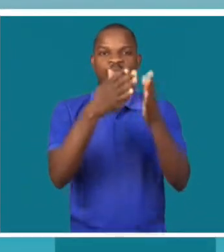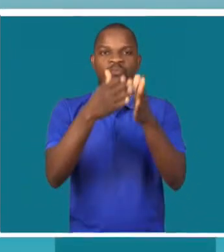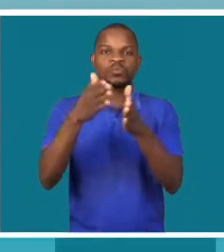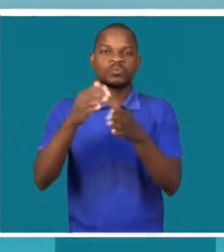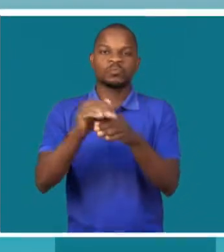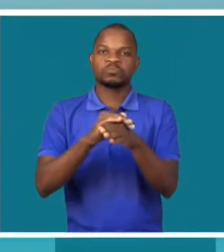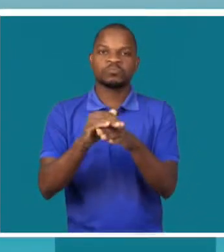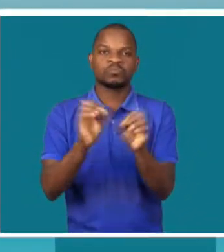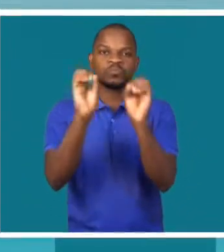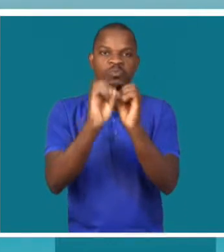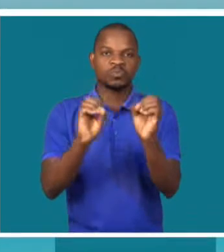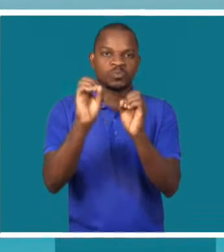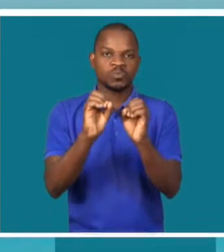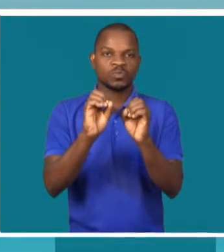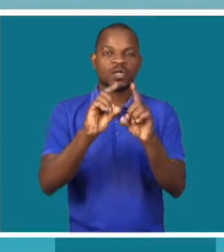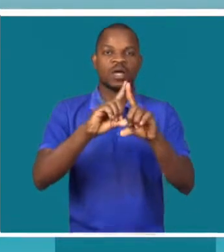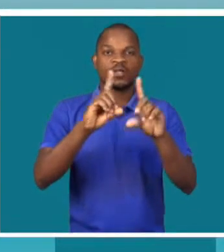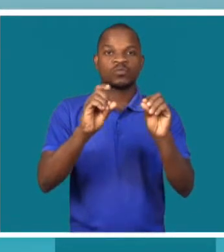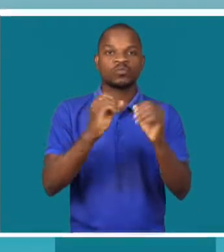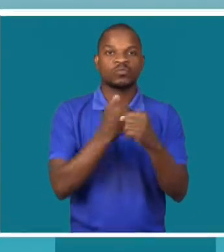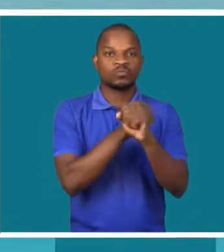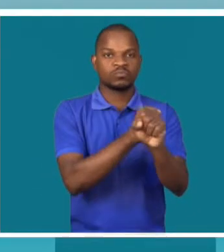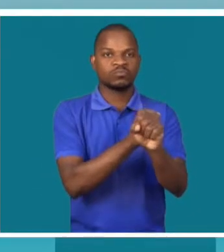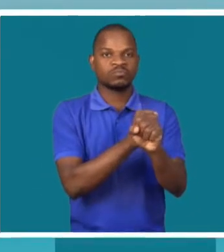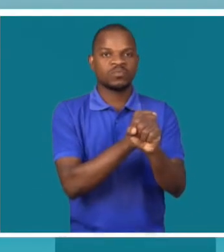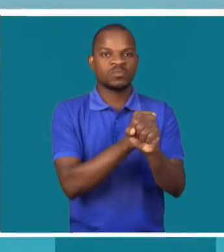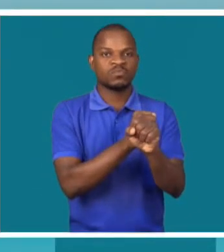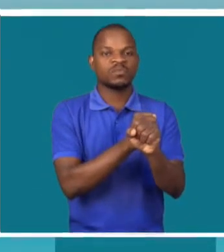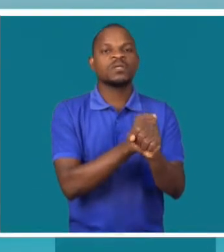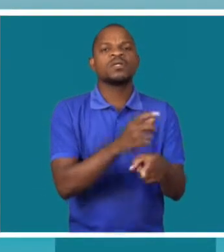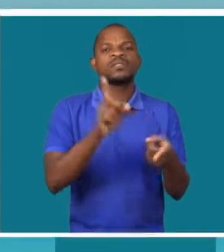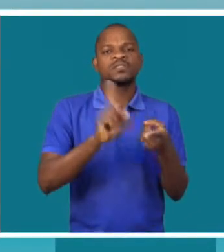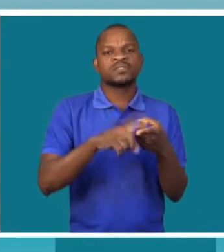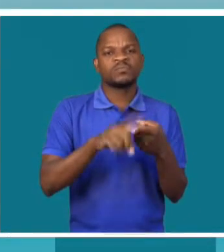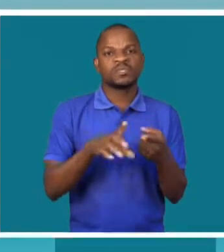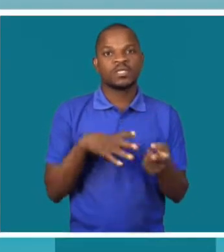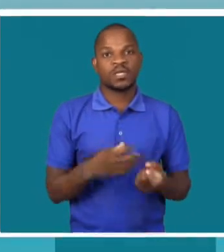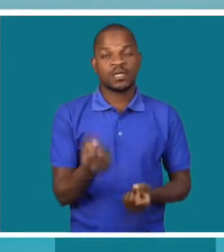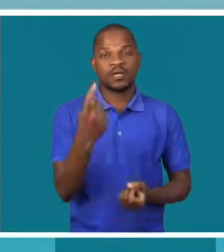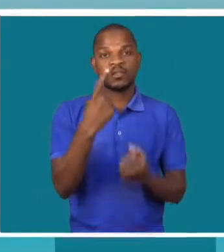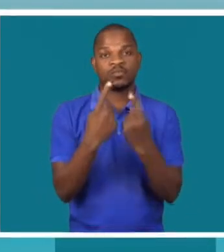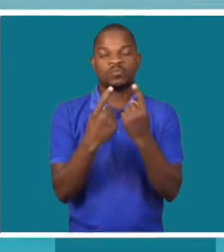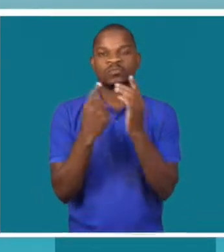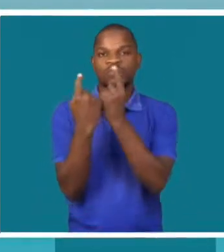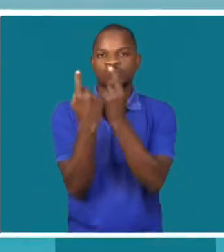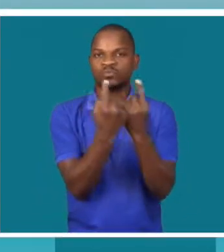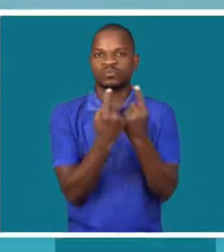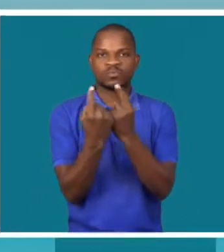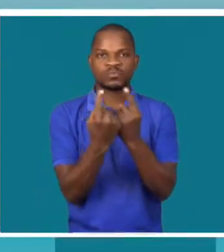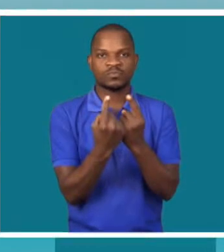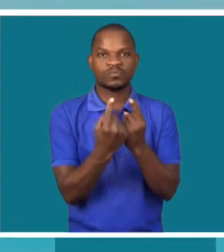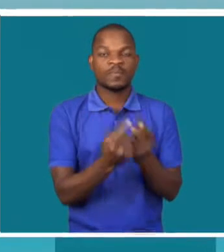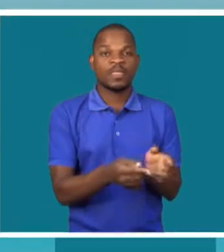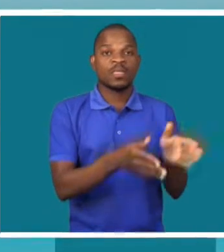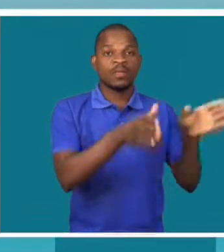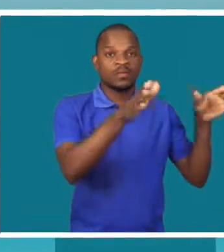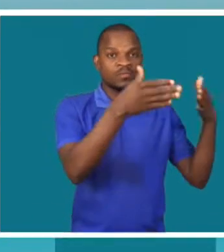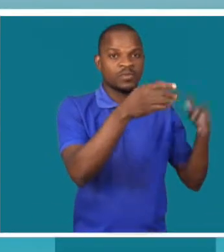lei do trabalho. Também encontramos situações em que o empregador disponibiliza equipamento